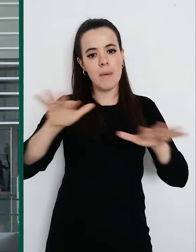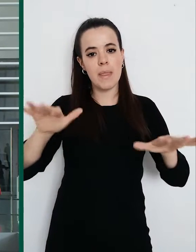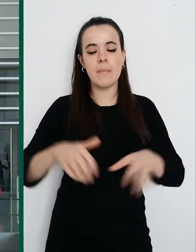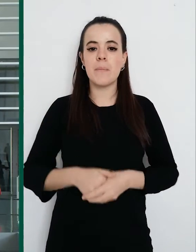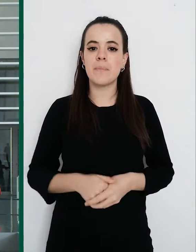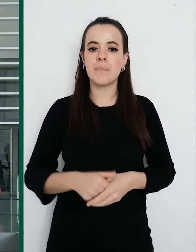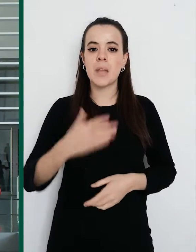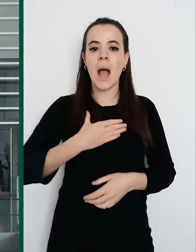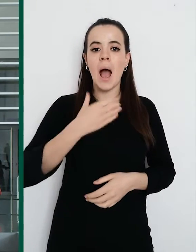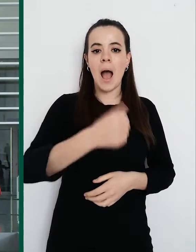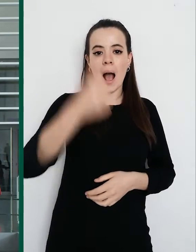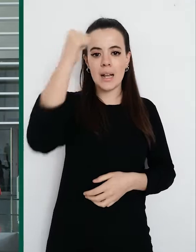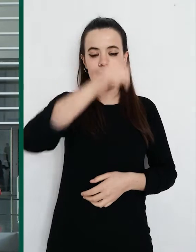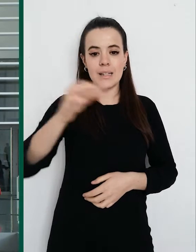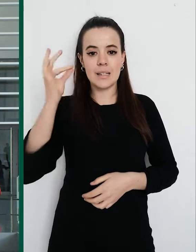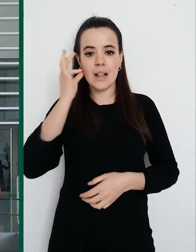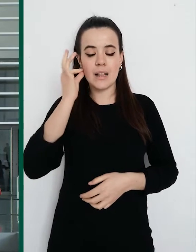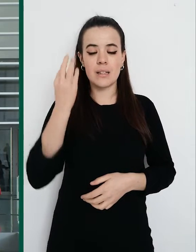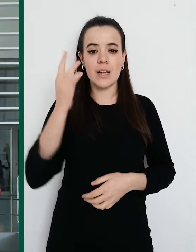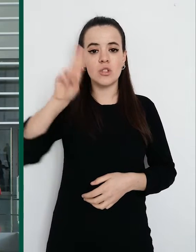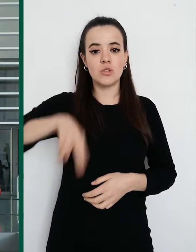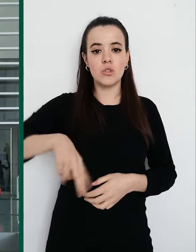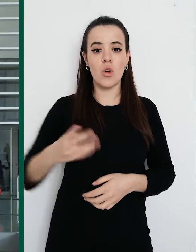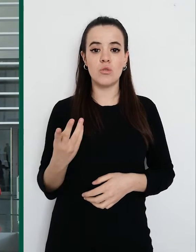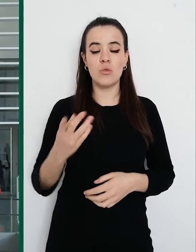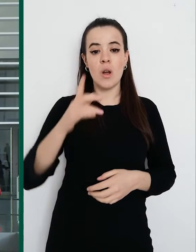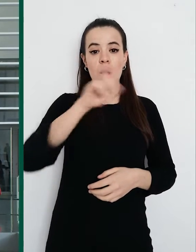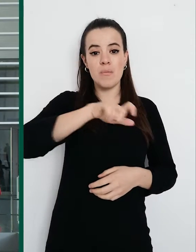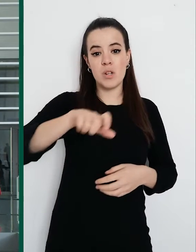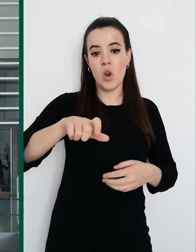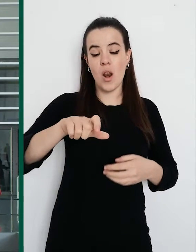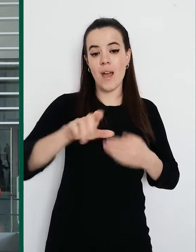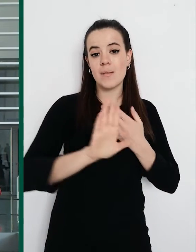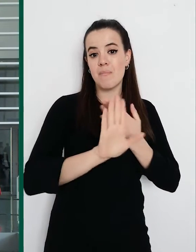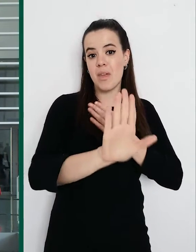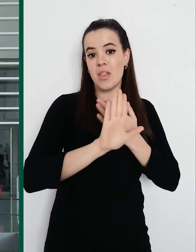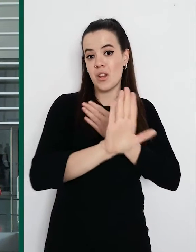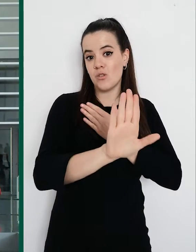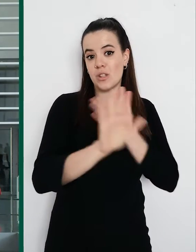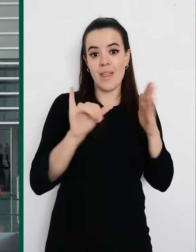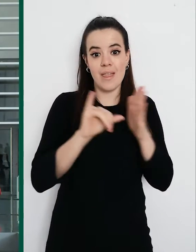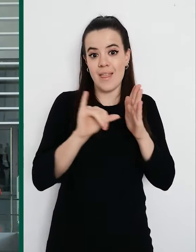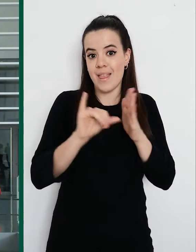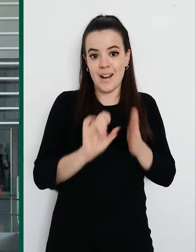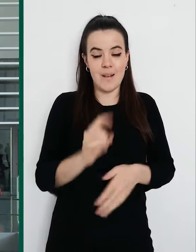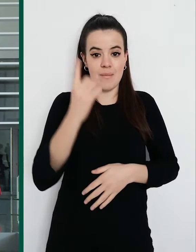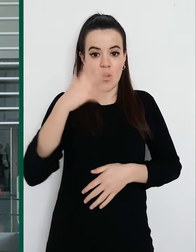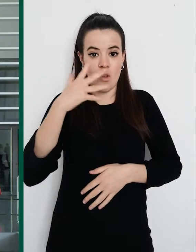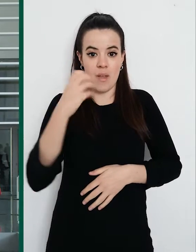alcaldes y las alcaldesas son los que están más cerca de sus vecinos y son a los que más hay que apoyar. Y eso he querido hacer yo aquí.